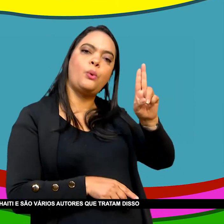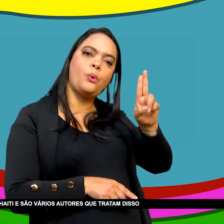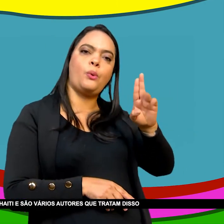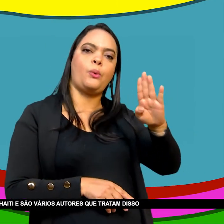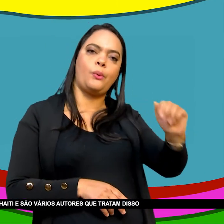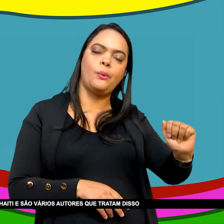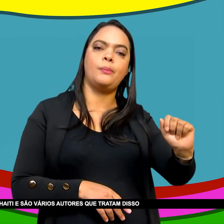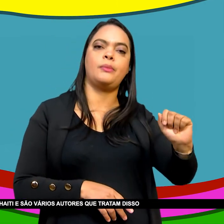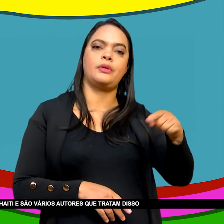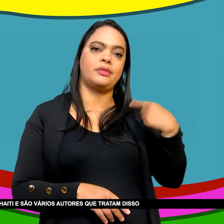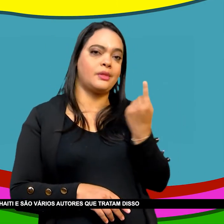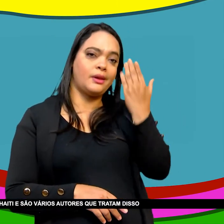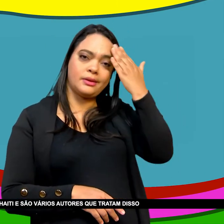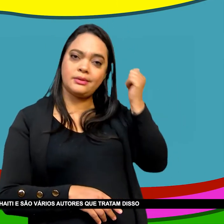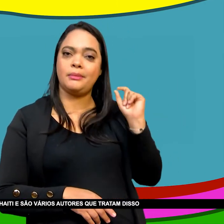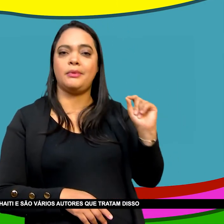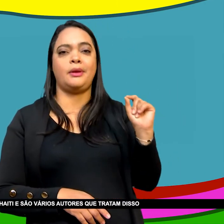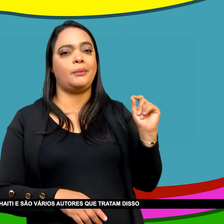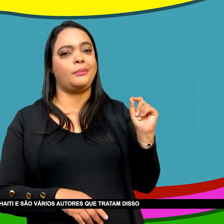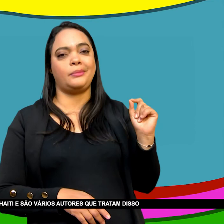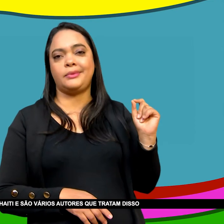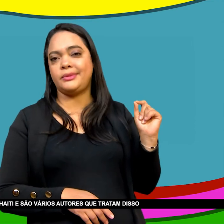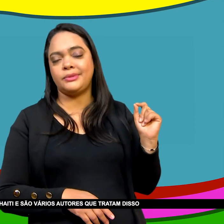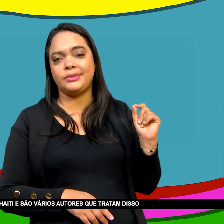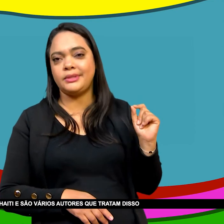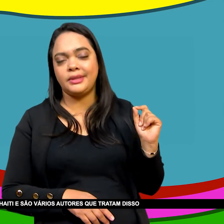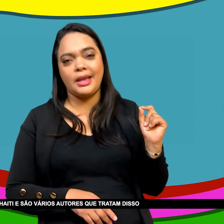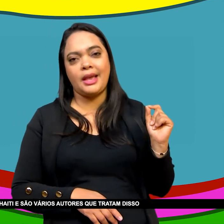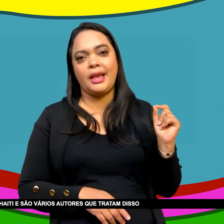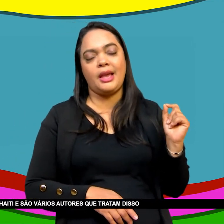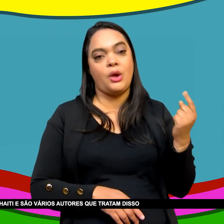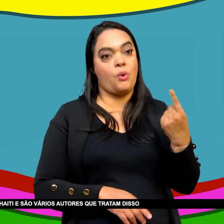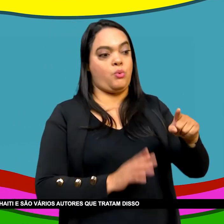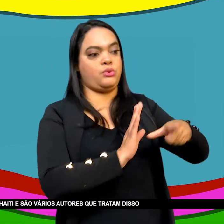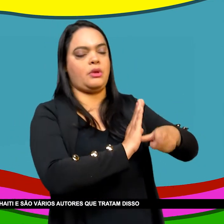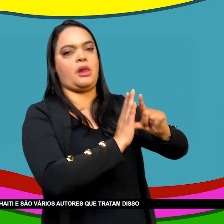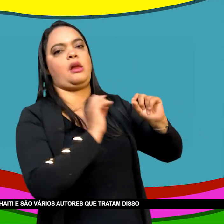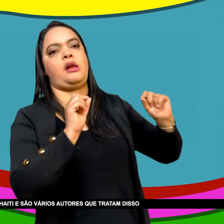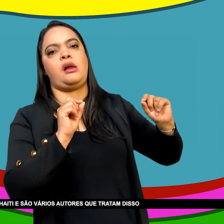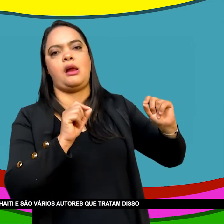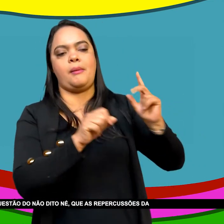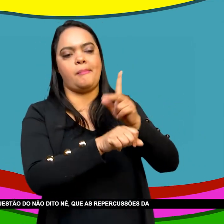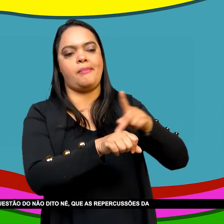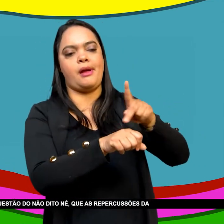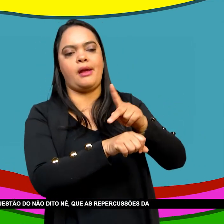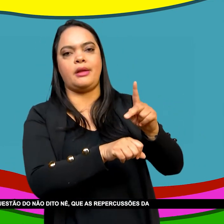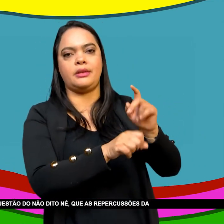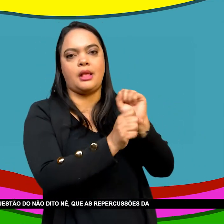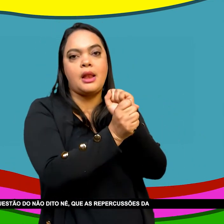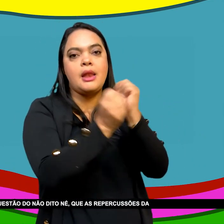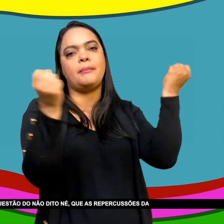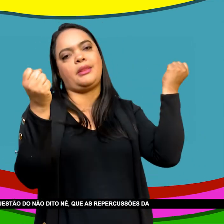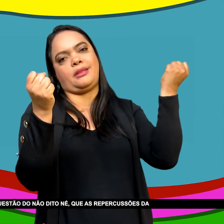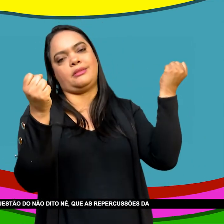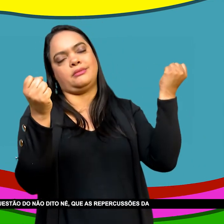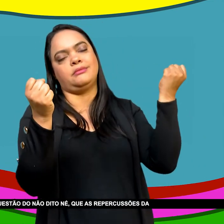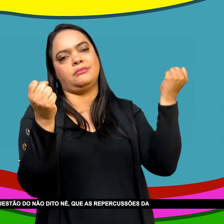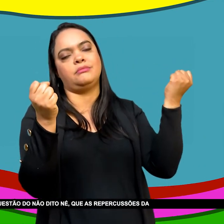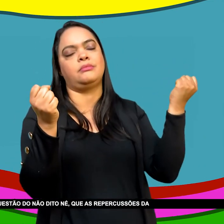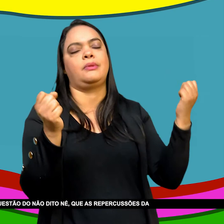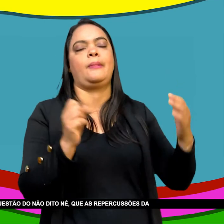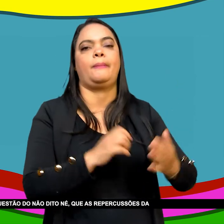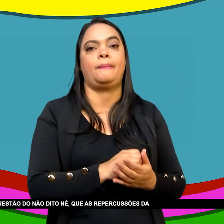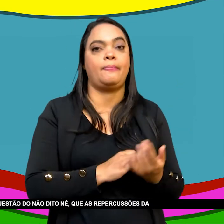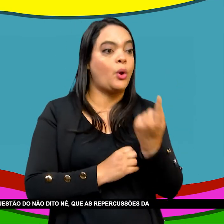E no Brasil Devido a revolução Do Haiti Isso Há vários autores Que tratam disso Mas eu acho Que a isso A gente